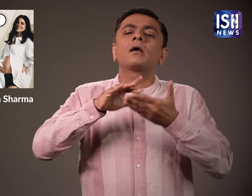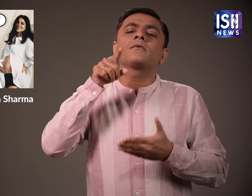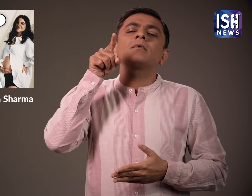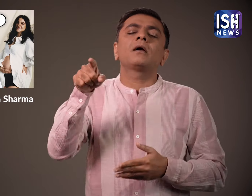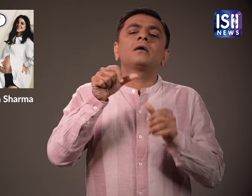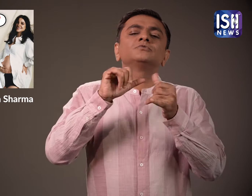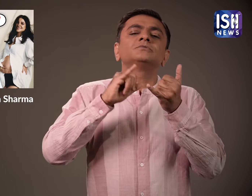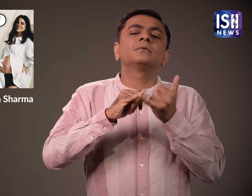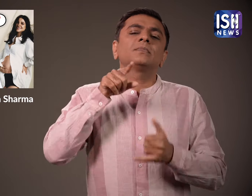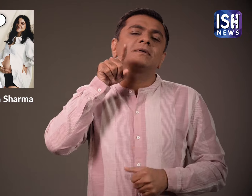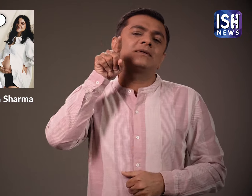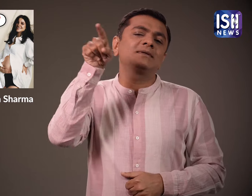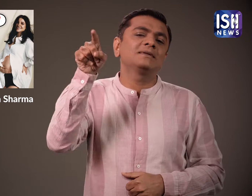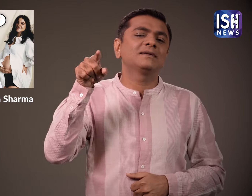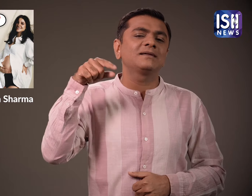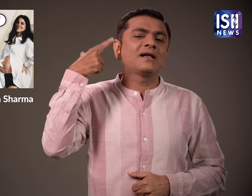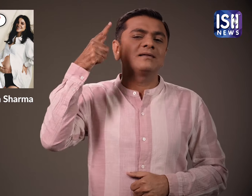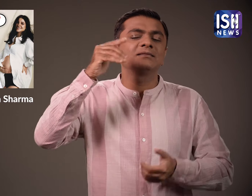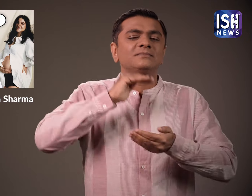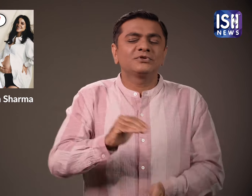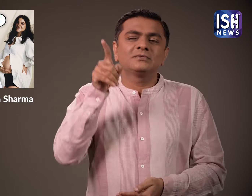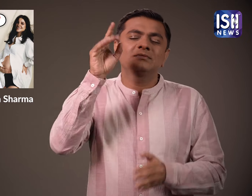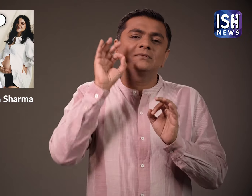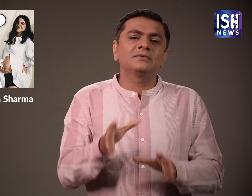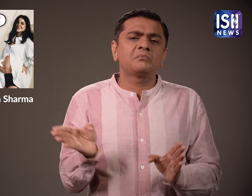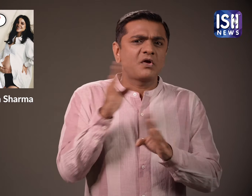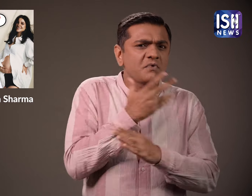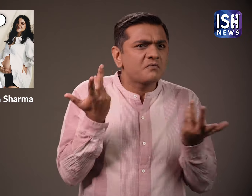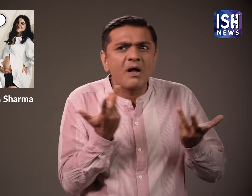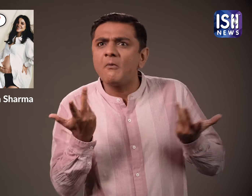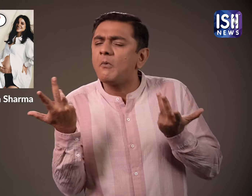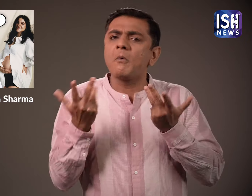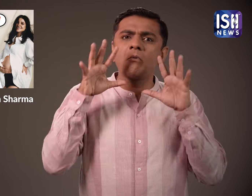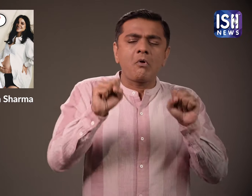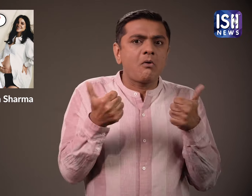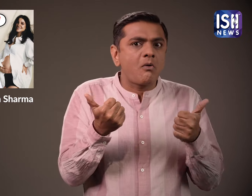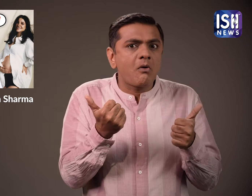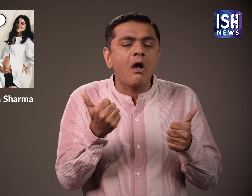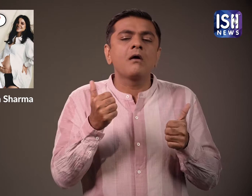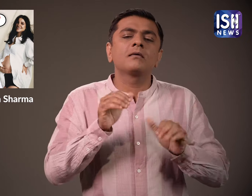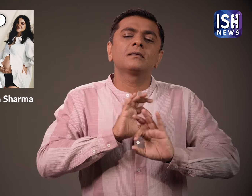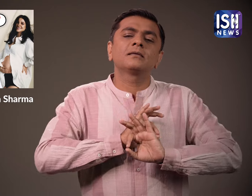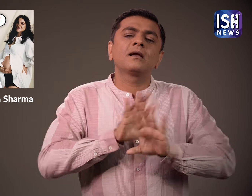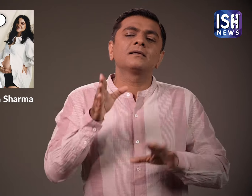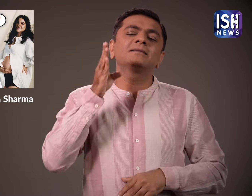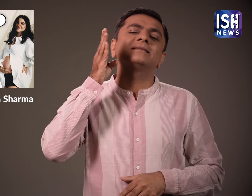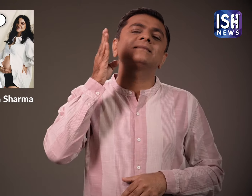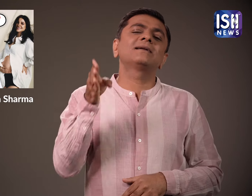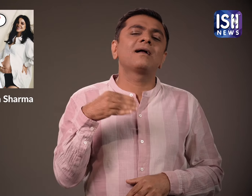और उन्हें यकीन है कि अनुशका भी वहीं अपने बच्चे को जनम देगी पहले किसी को पता नहीं था कि विराट और अनुशका